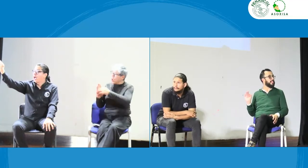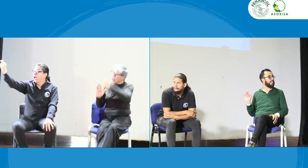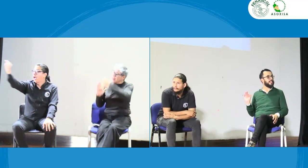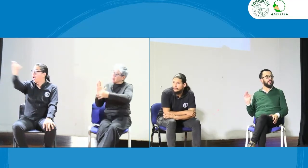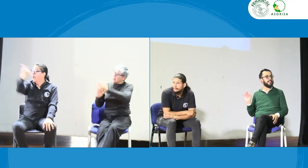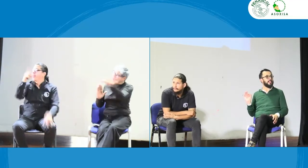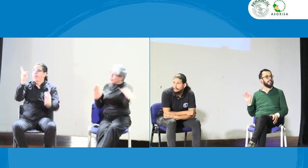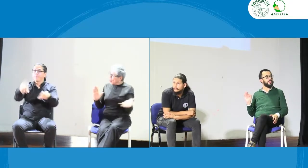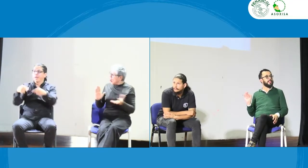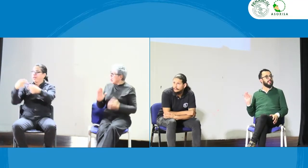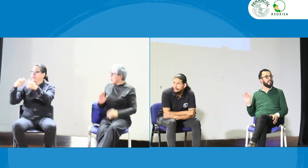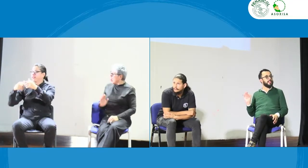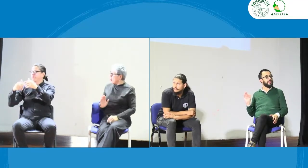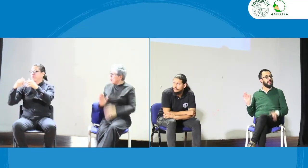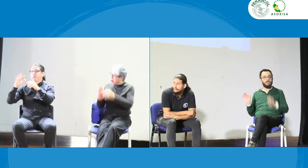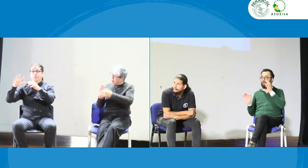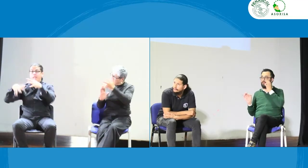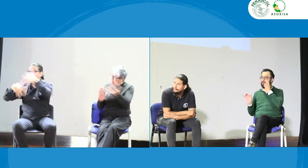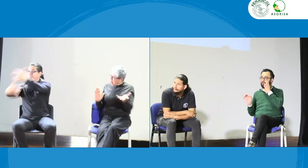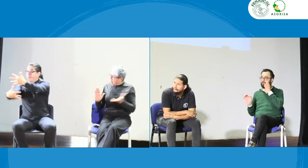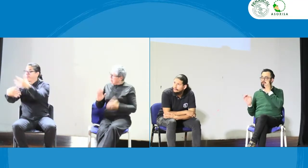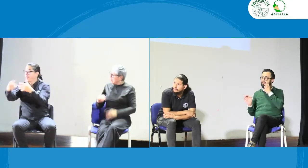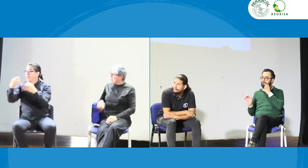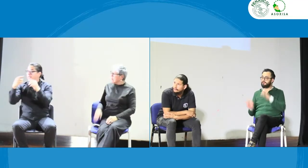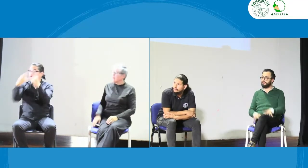Deontológico Deontológico mira Bueno